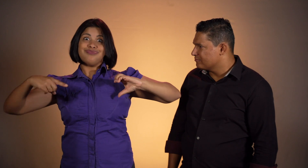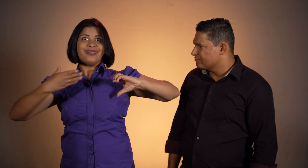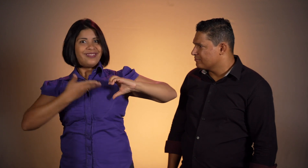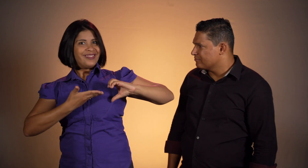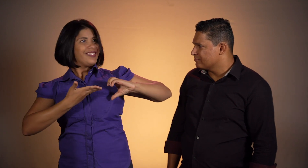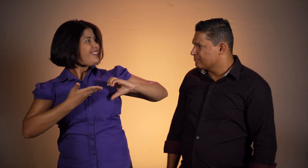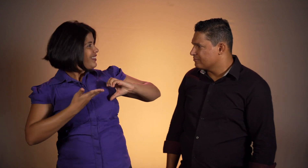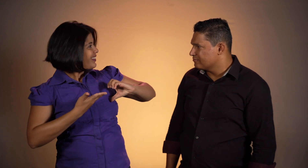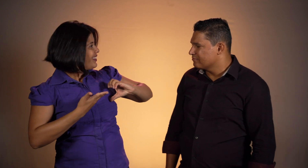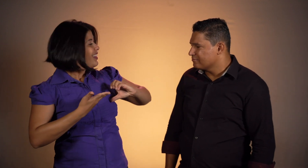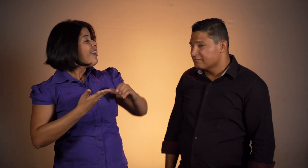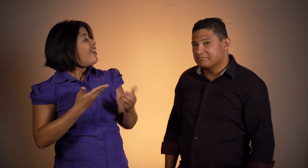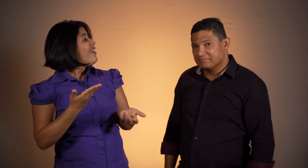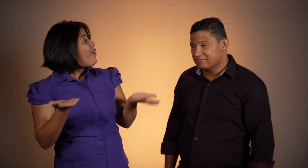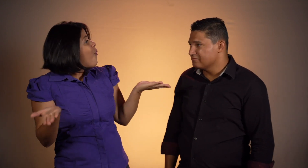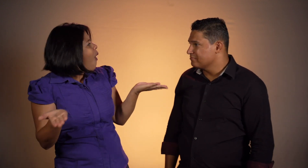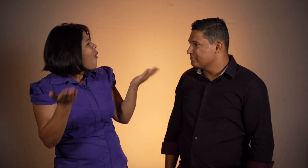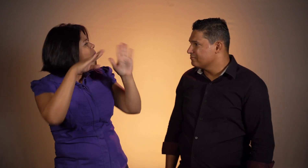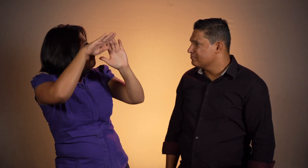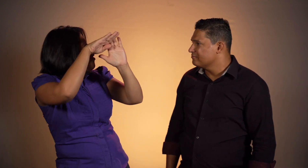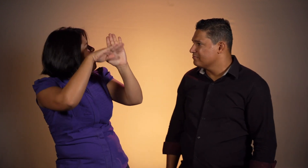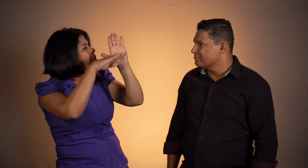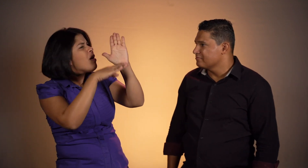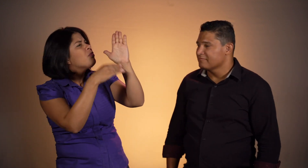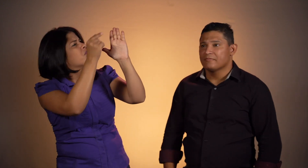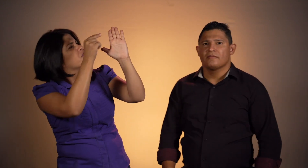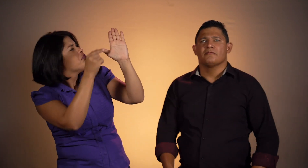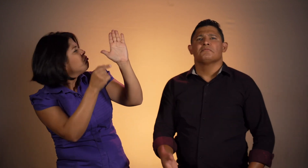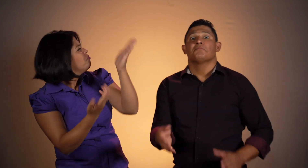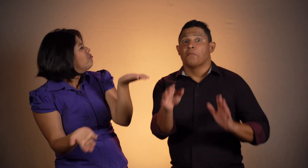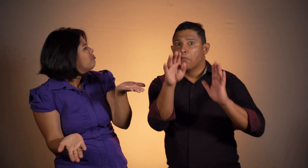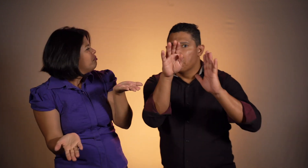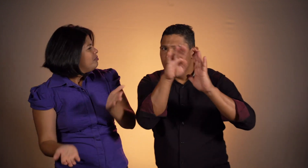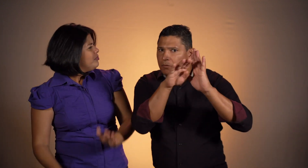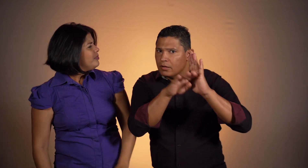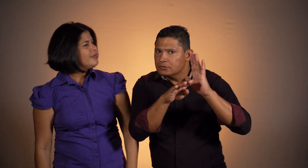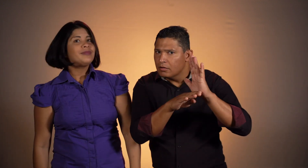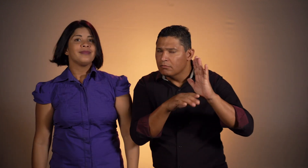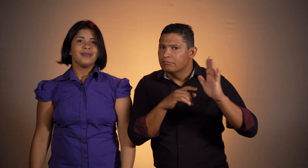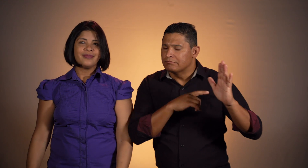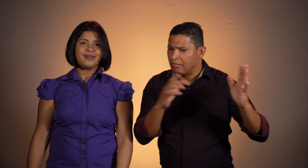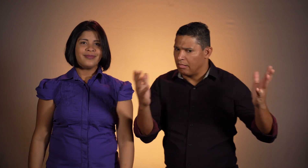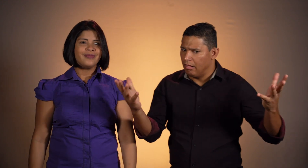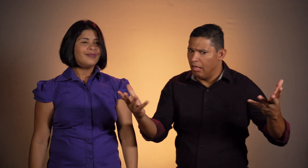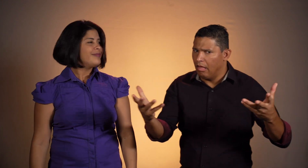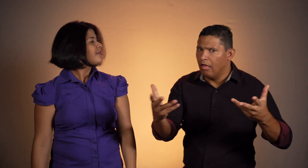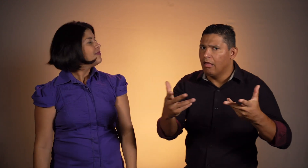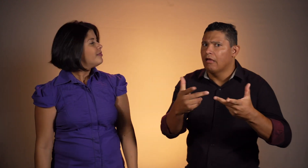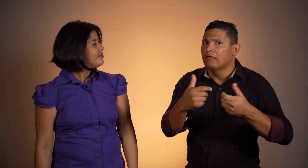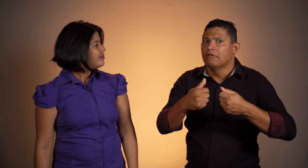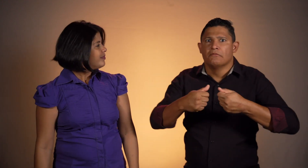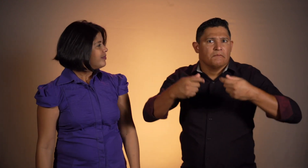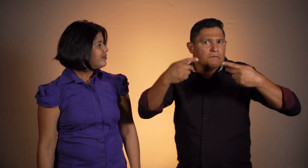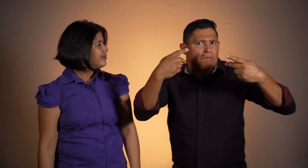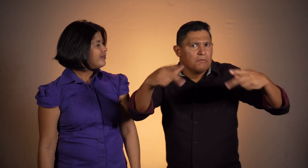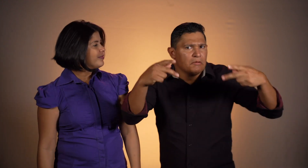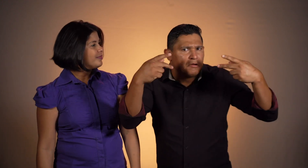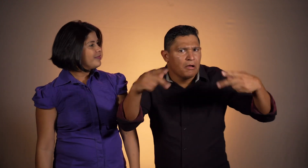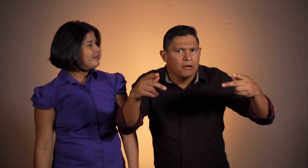Uau! Que legal! Vamos falar agora da programação. Então, a programação terá pregações, encenações